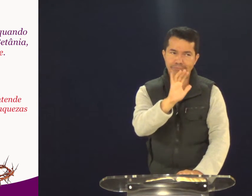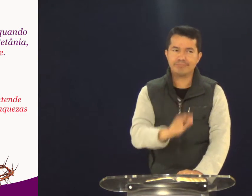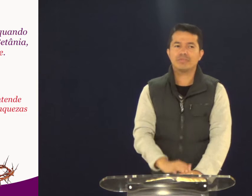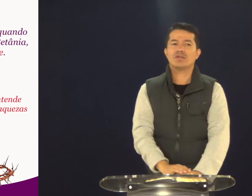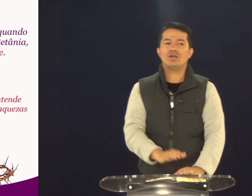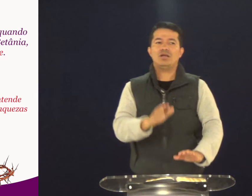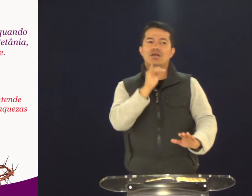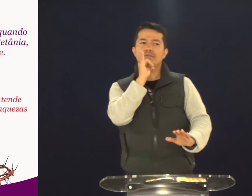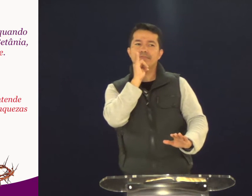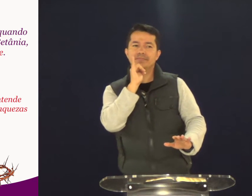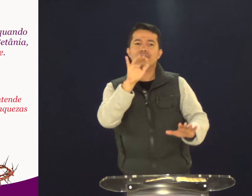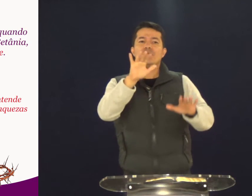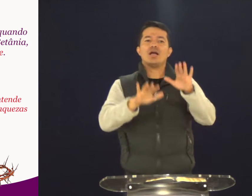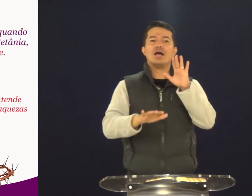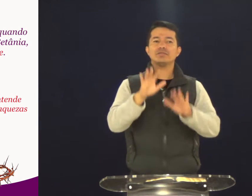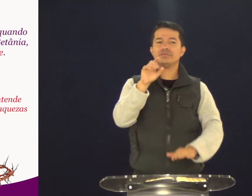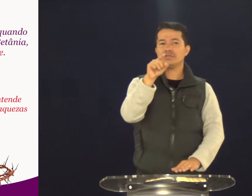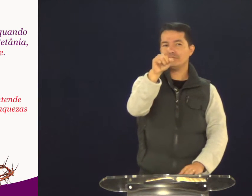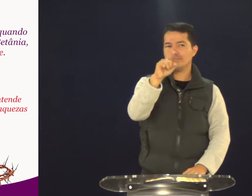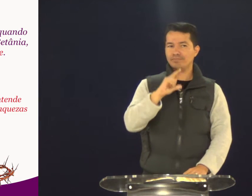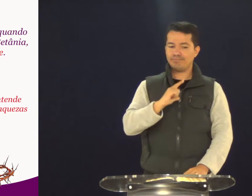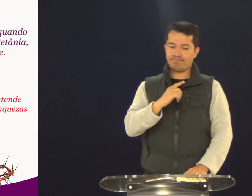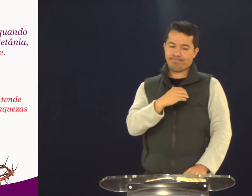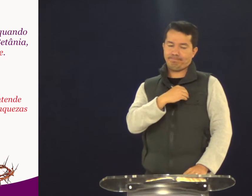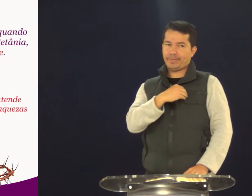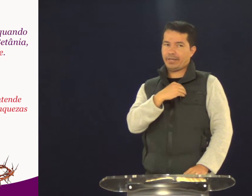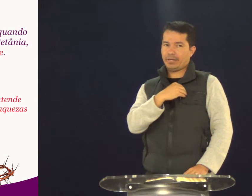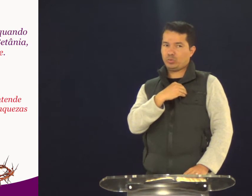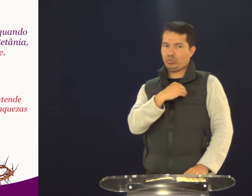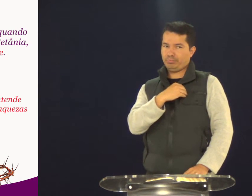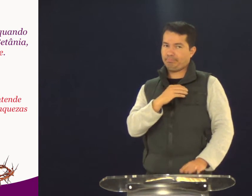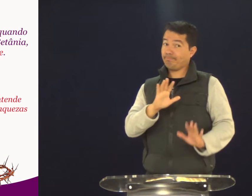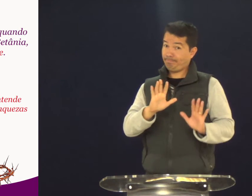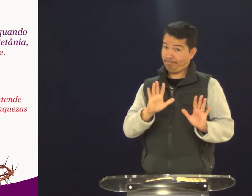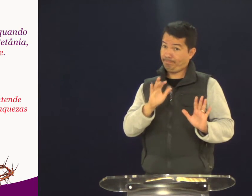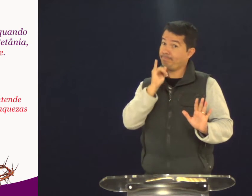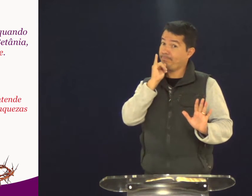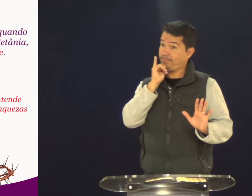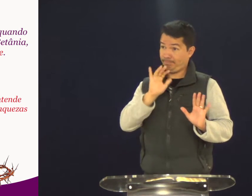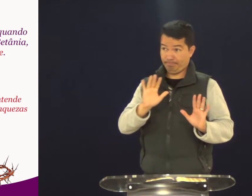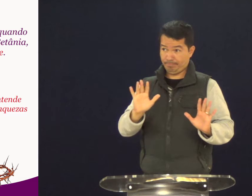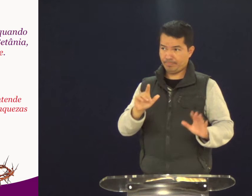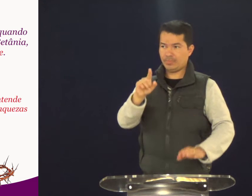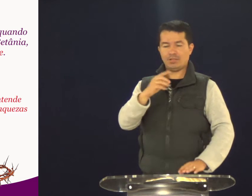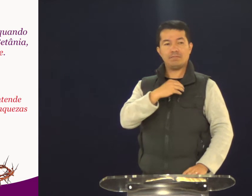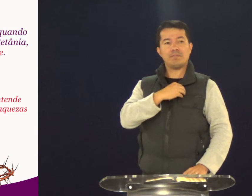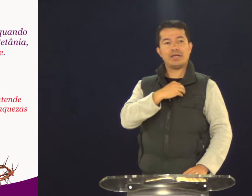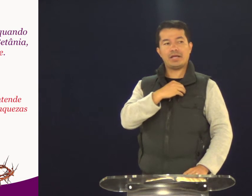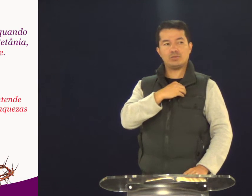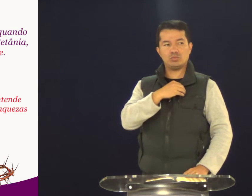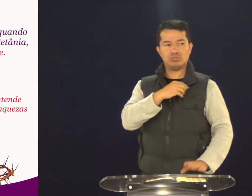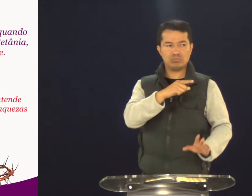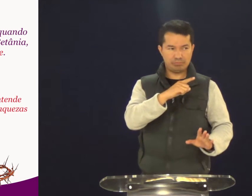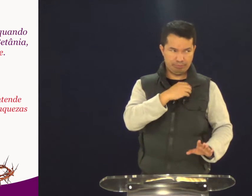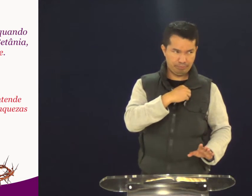julgar. Por exemplo. Às vezes, você tem um pecado. Por exemplo. Certo? Você tem um